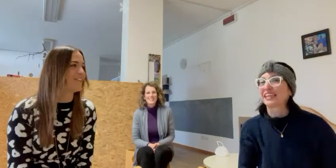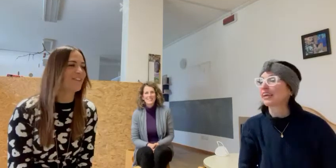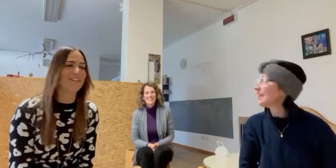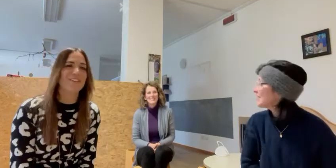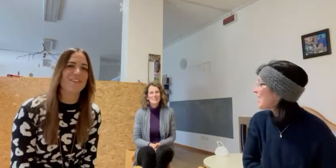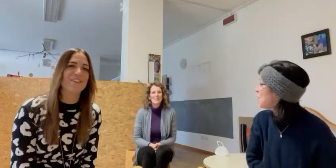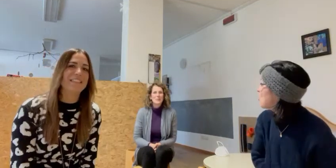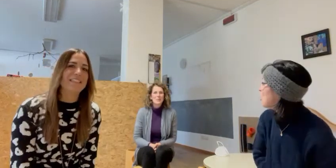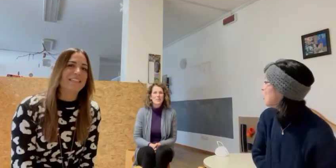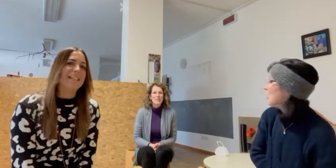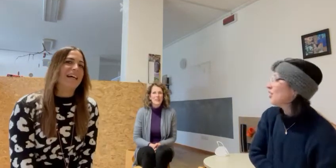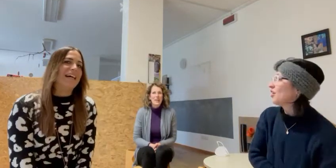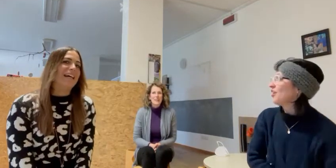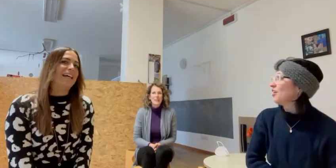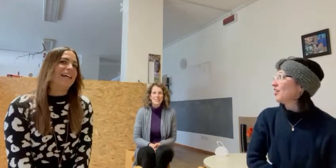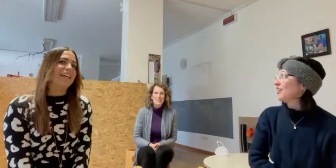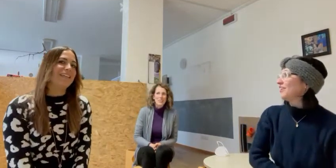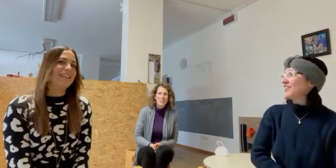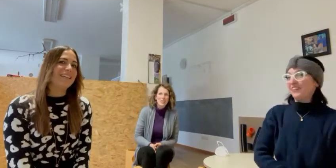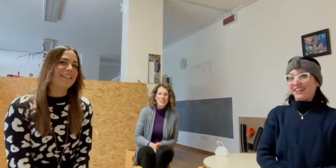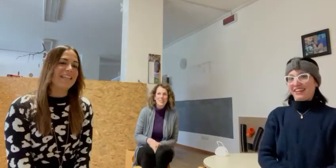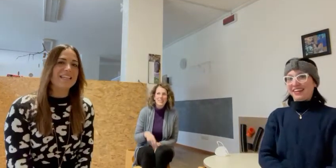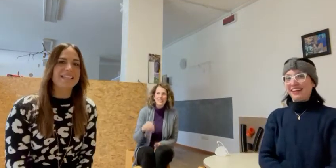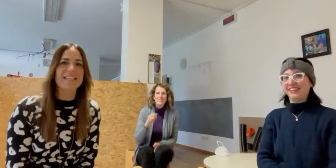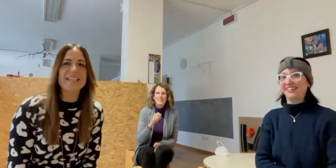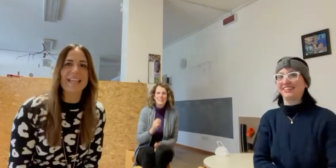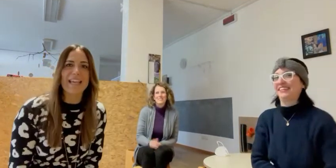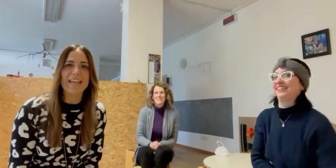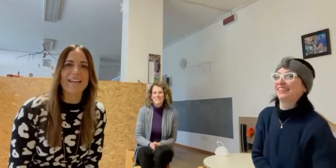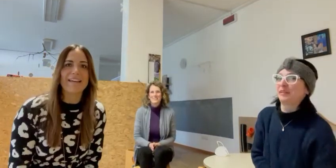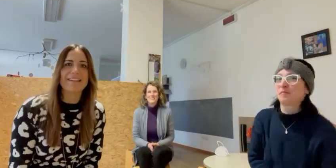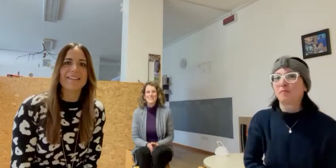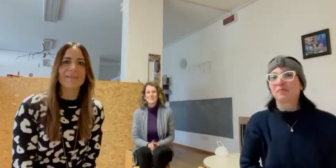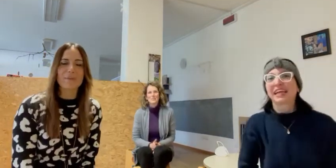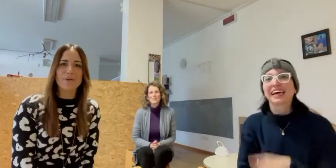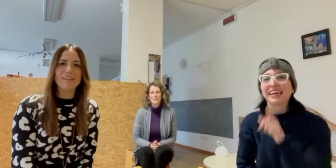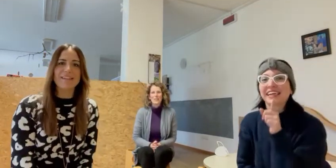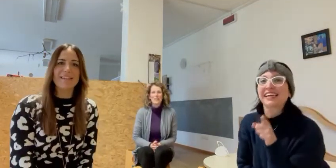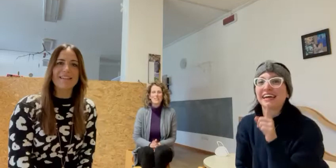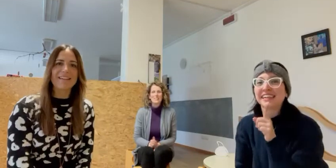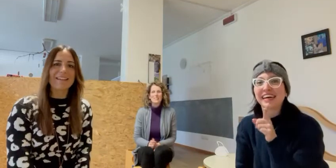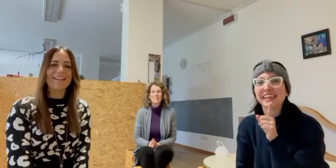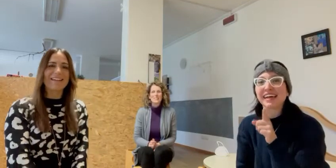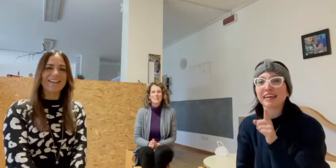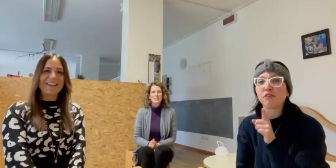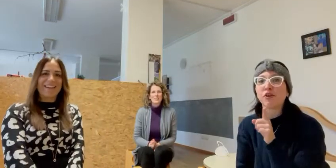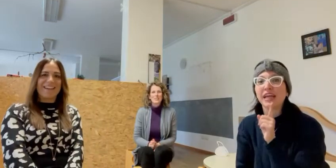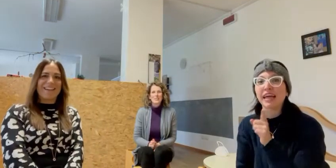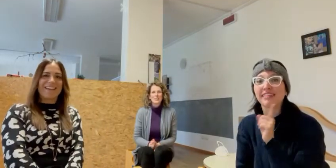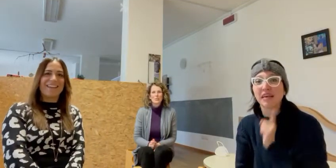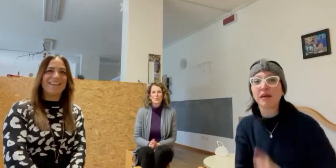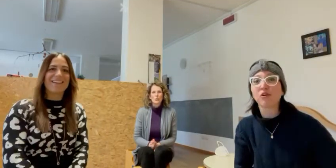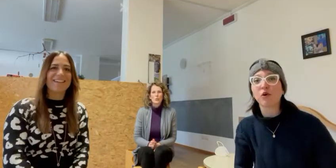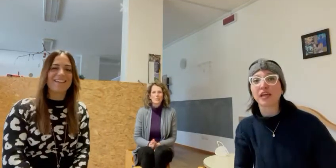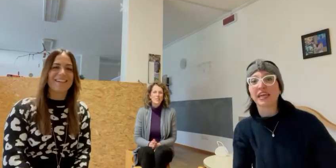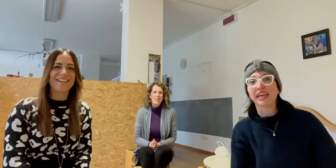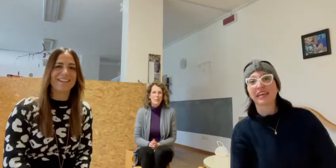Che cantiamo? La canzone delle streghe! Pronti? Cantatela anche voi, insieme a noi! insieme!